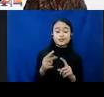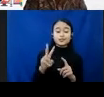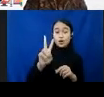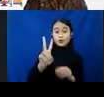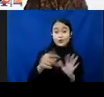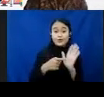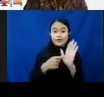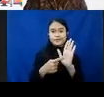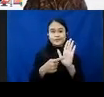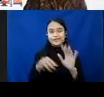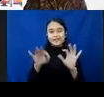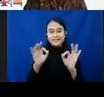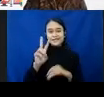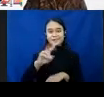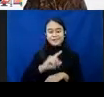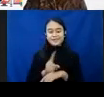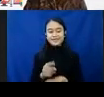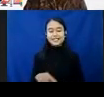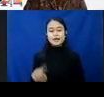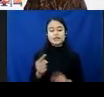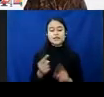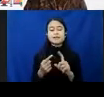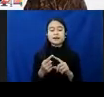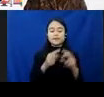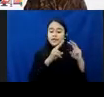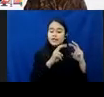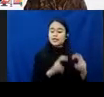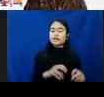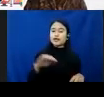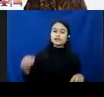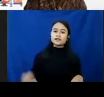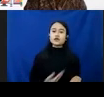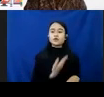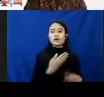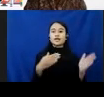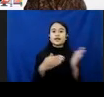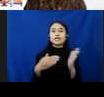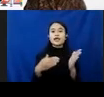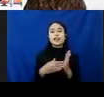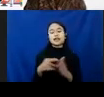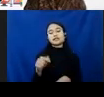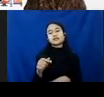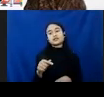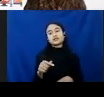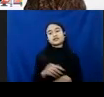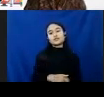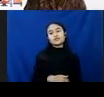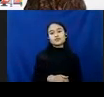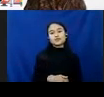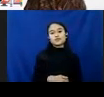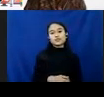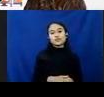Mudah-mudahan cukup 2 menit. Jadi pertama adalah mengidentifikasi korban. Ini kendala dan tantangan dalam menghadapi kekerasan dan